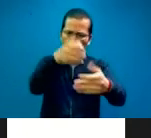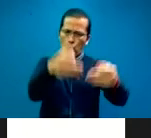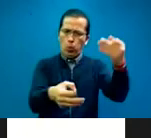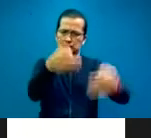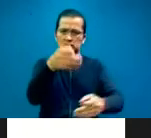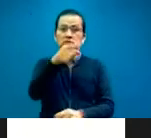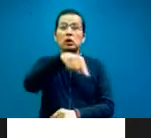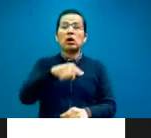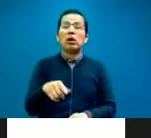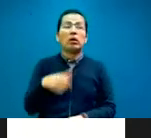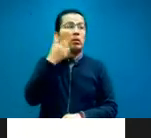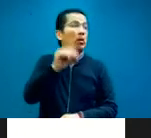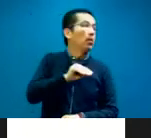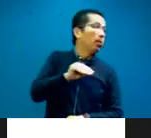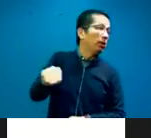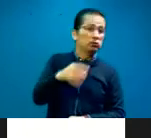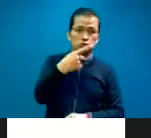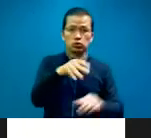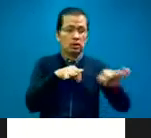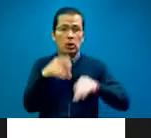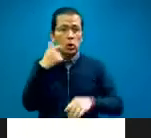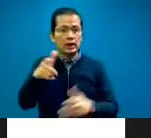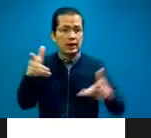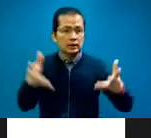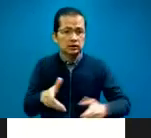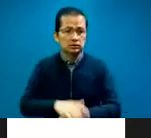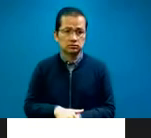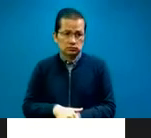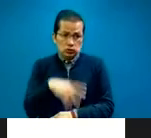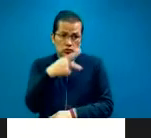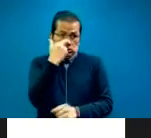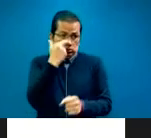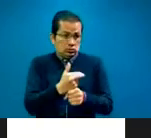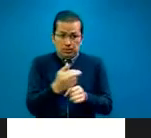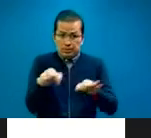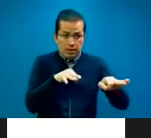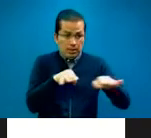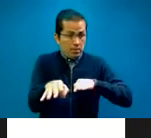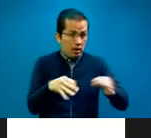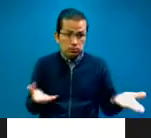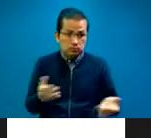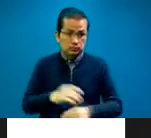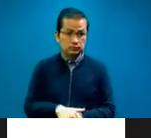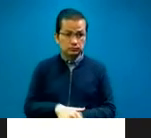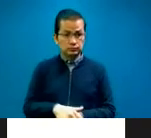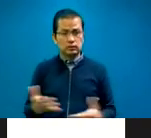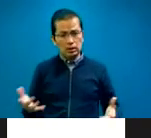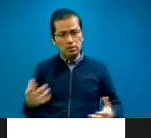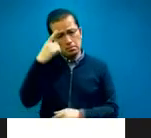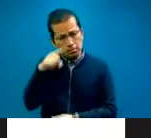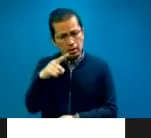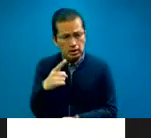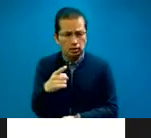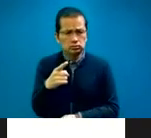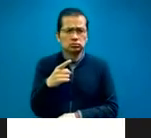vista gorda, no haciendo su trabajo legal que les corresponde. Y, pues, para que sigamos, sobre todo,